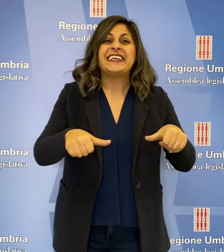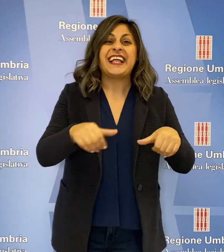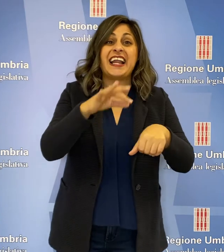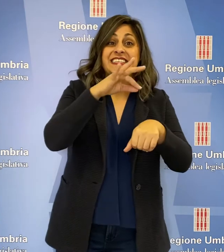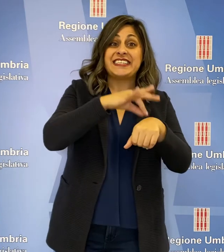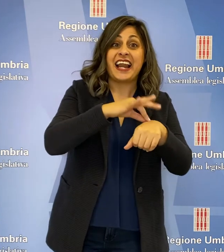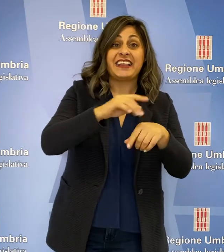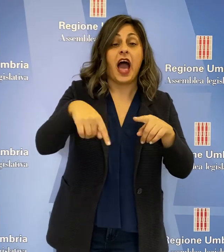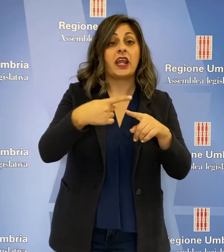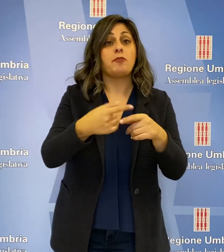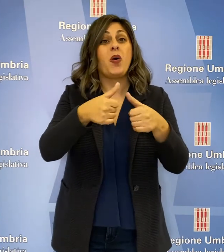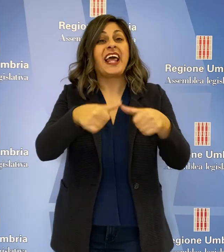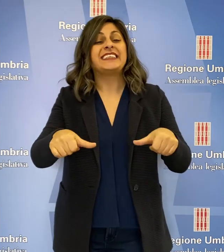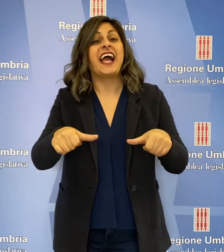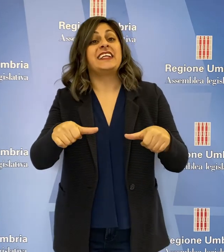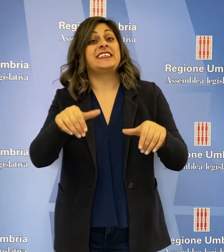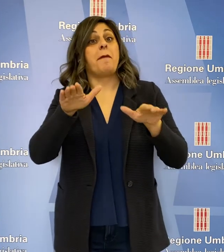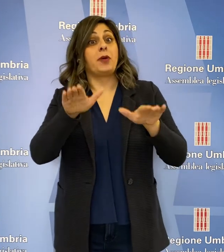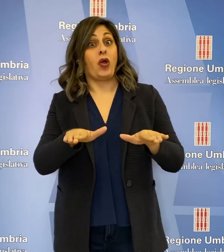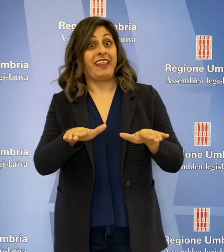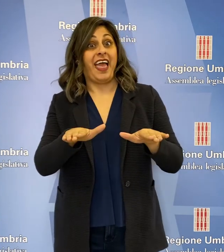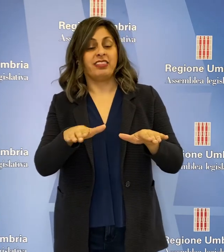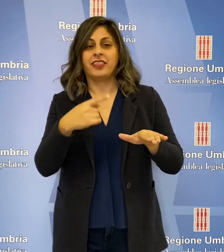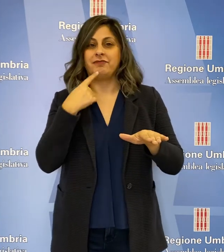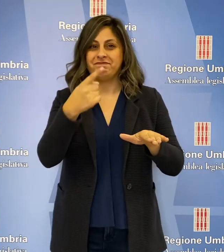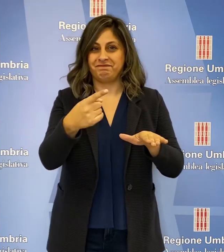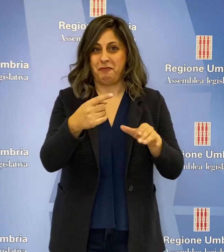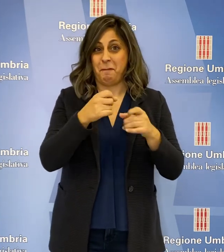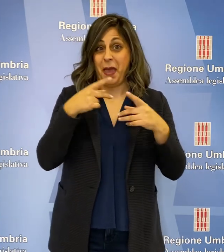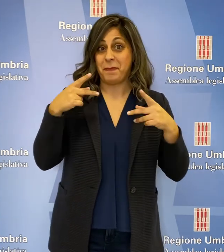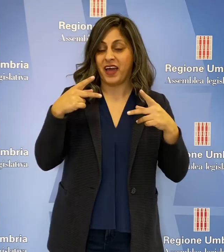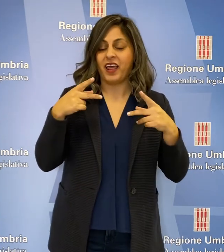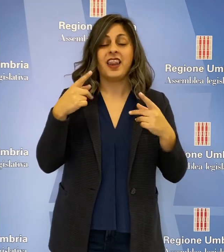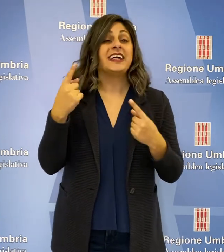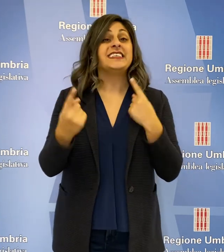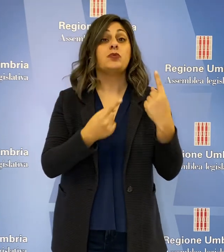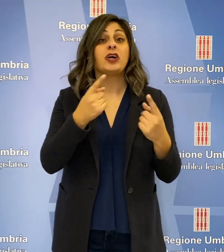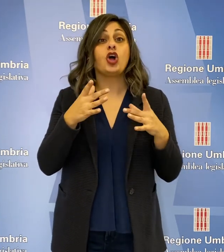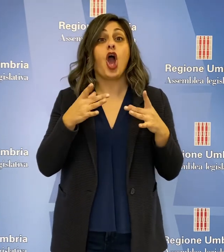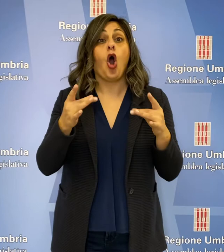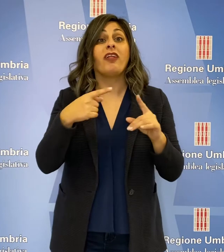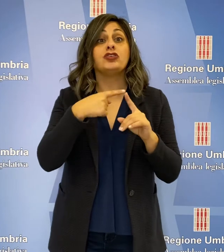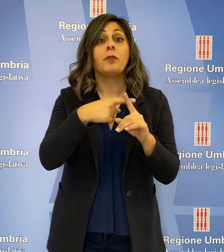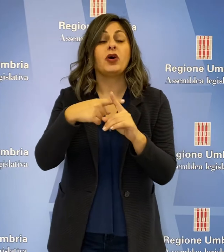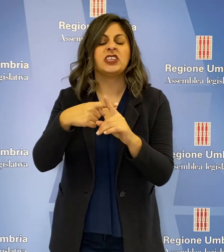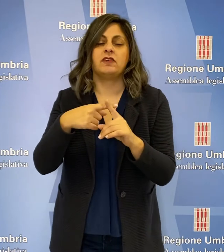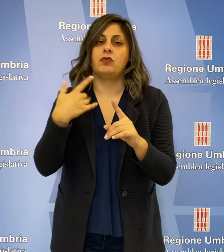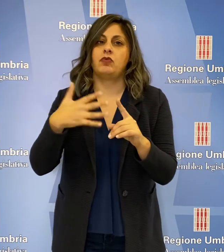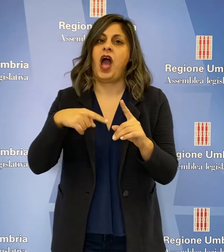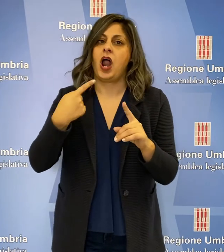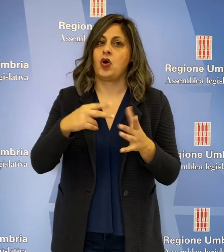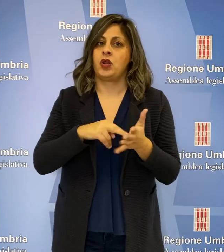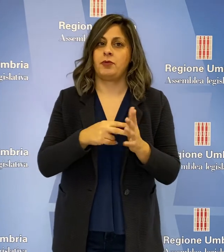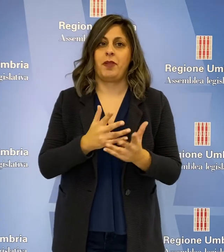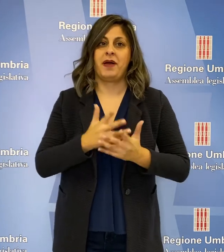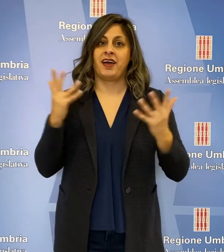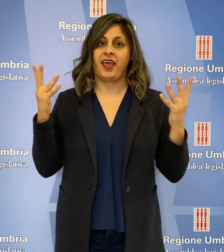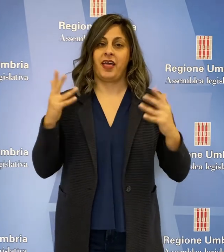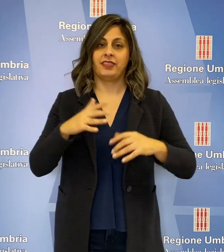residenze protette, ha concluso il portavoce delle minoranze, la situazione dei contagi è ancora molto critica. Su